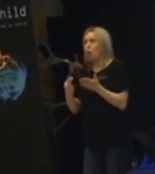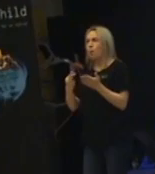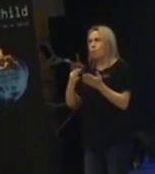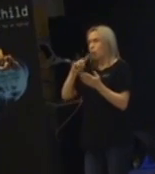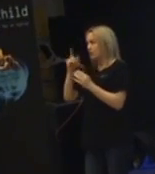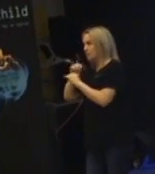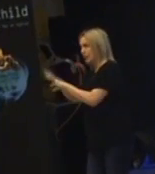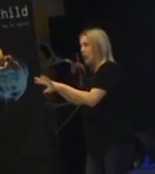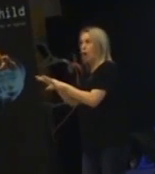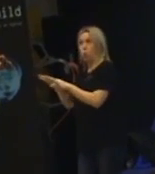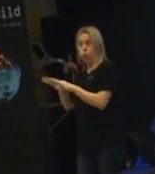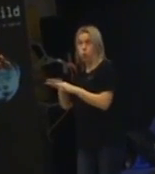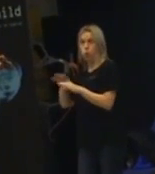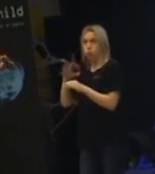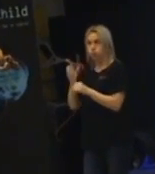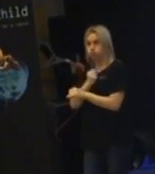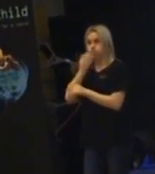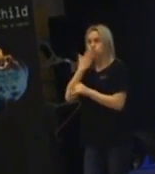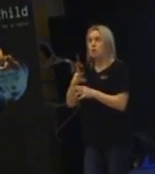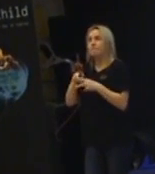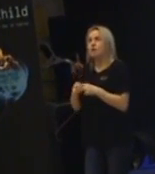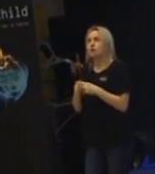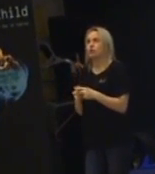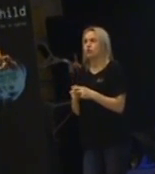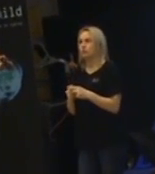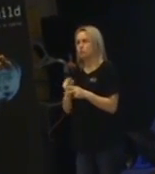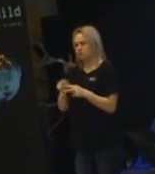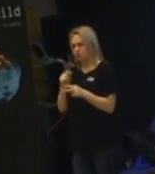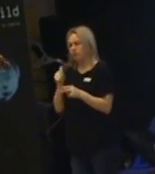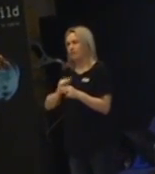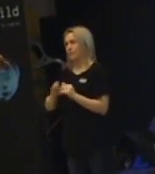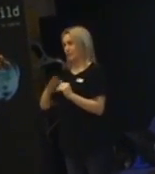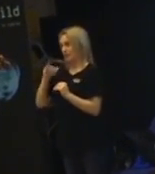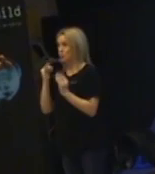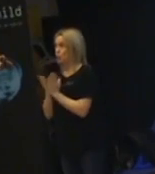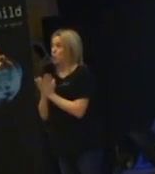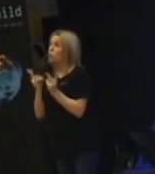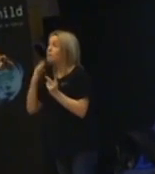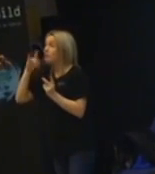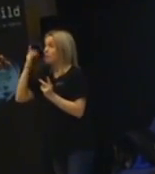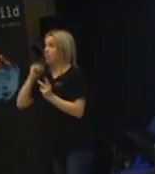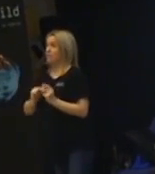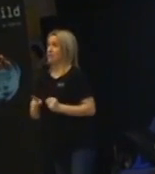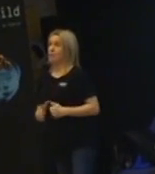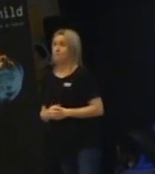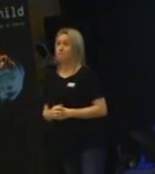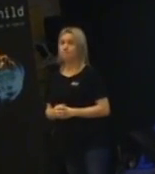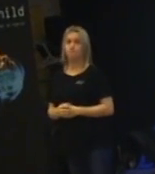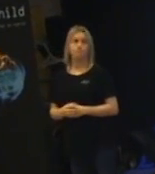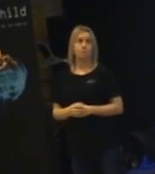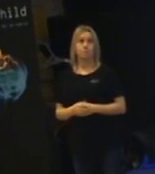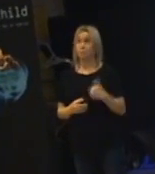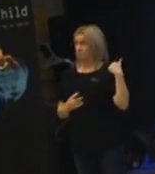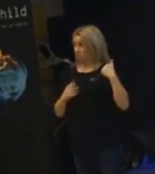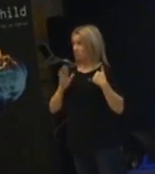Då har vi ett riktigt starkt verktyg. Och det behöver vi använda mer i skolan. Föräldrar kan också använda det. Och de här